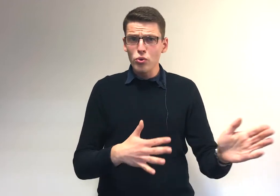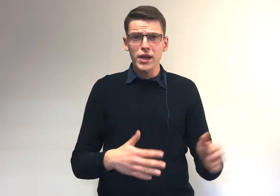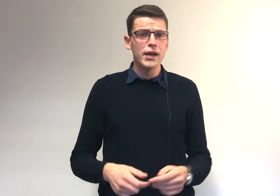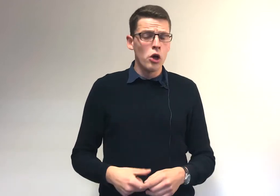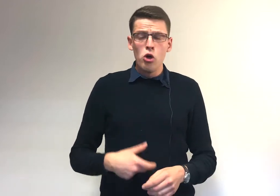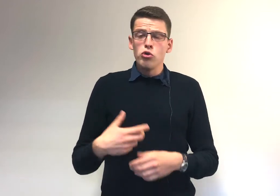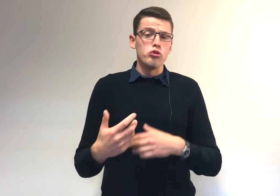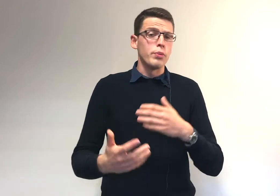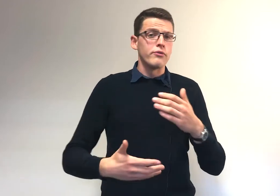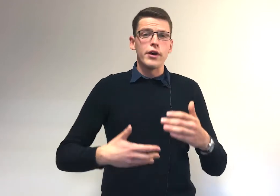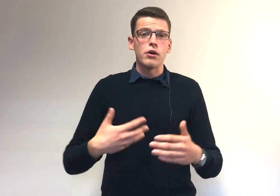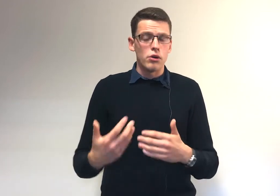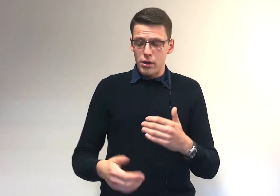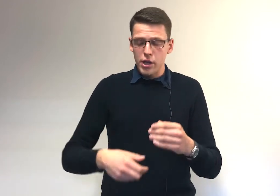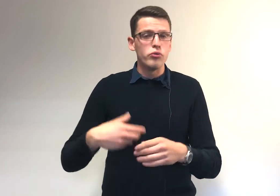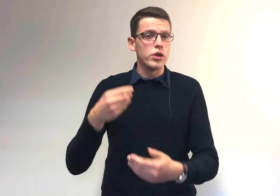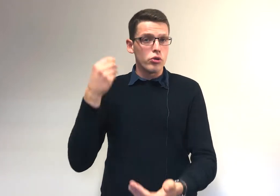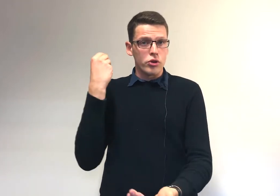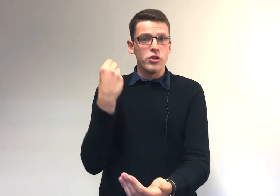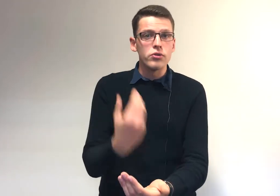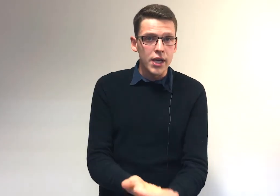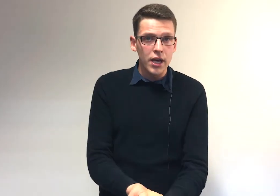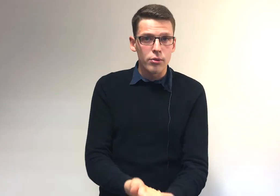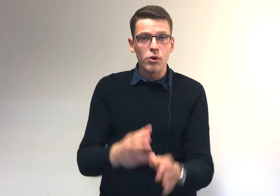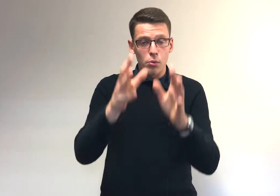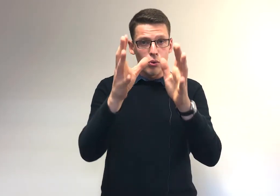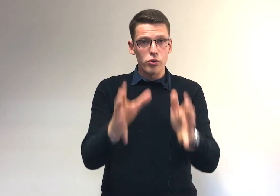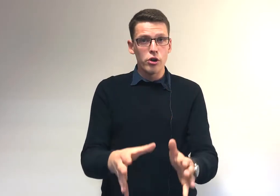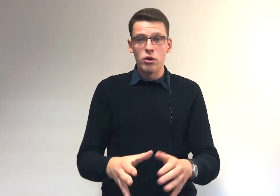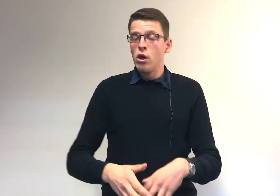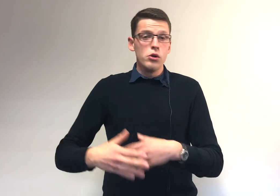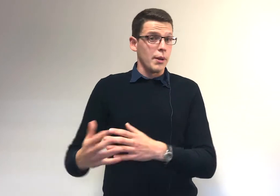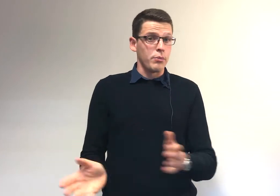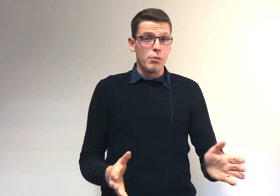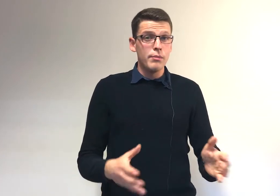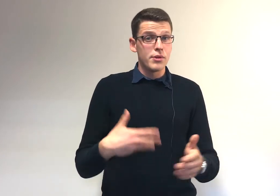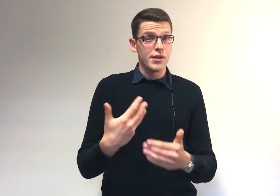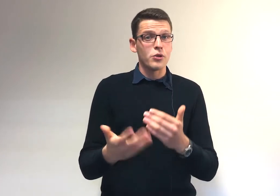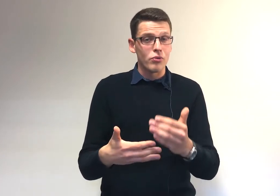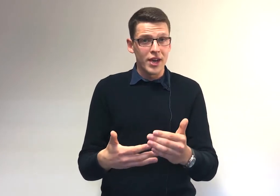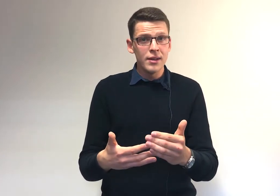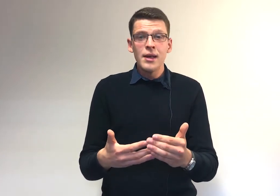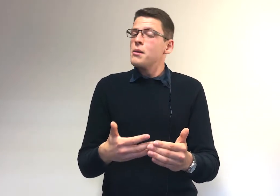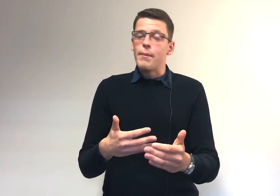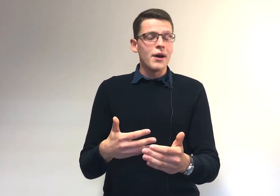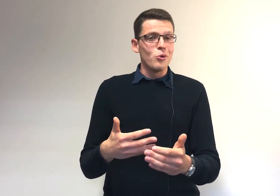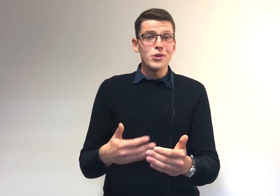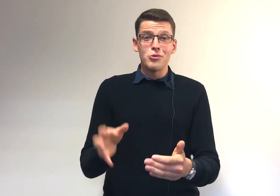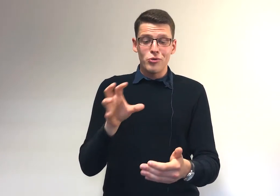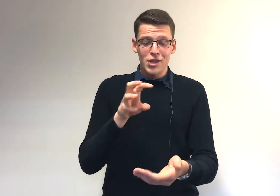contraire, si tu préfères étudier dans tes notes directement, brouillonne, il n pas de problème, si ça te convient. Mais par contre, si tu étudies